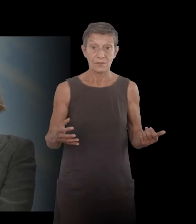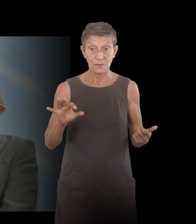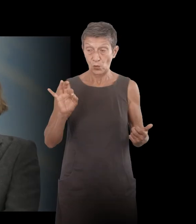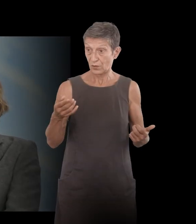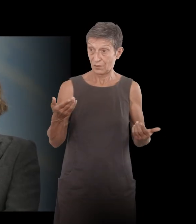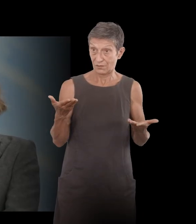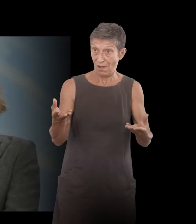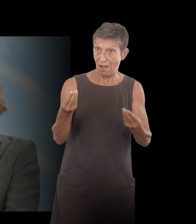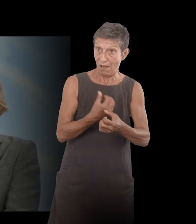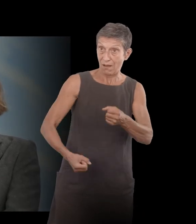croise très ponctuellement.